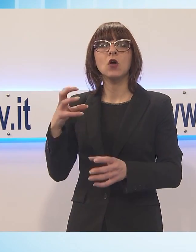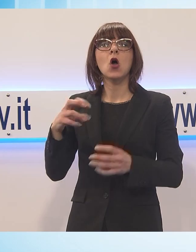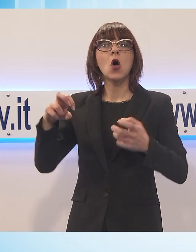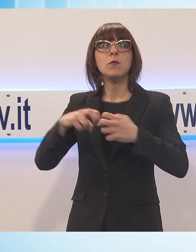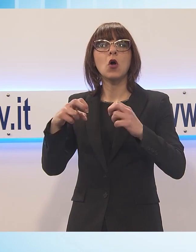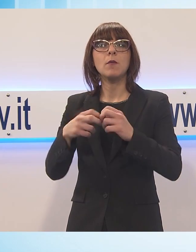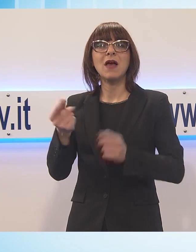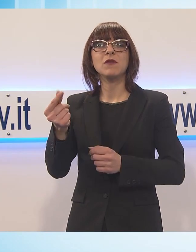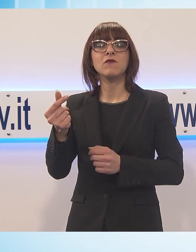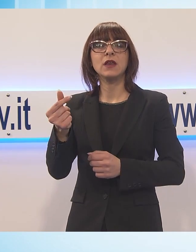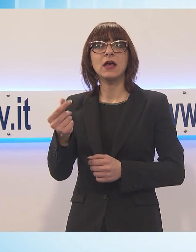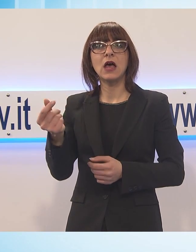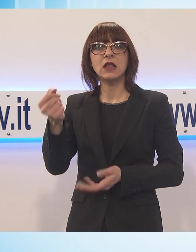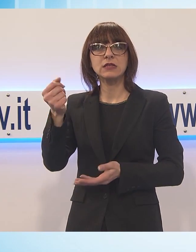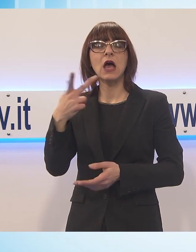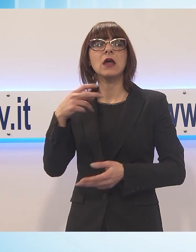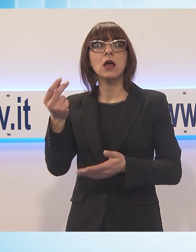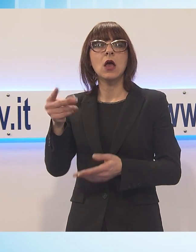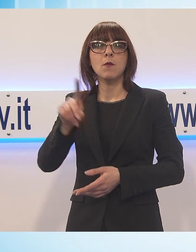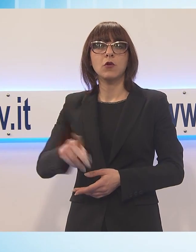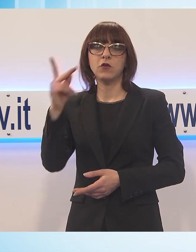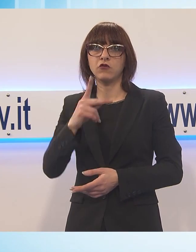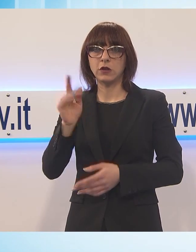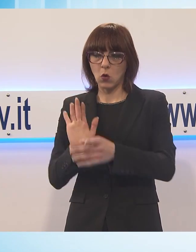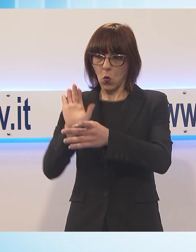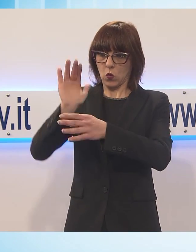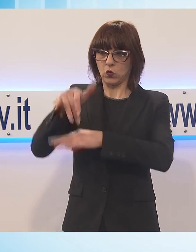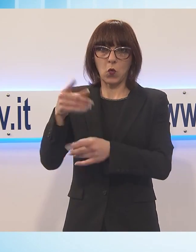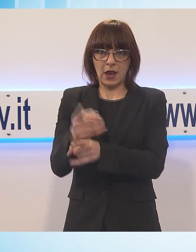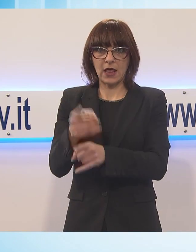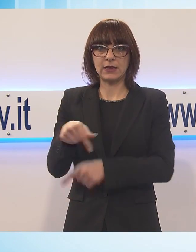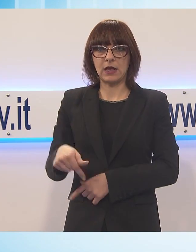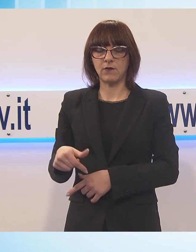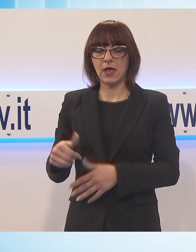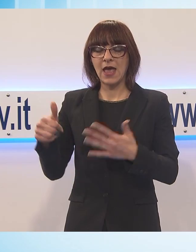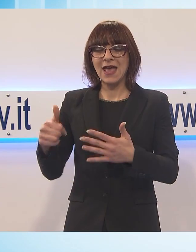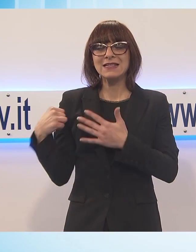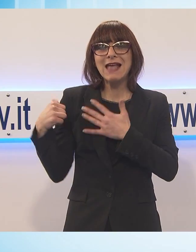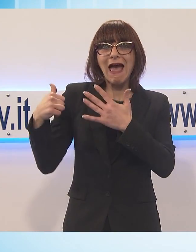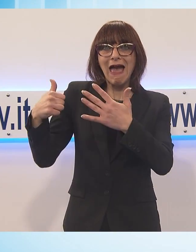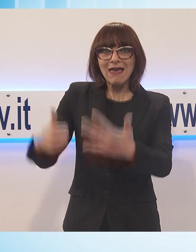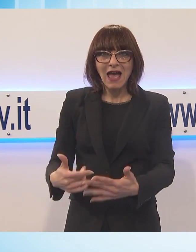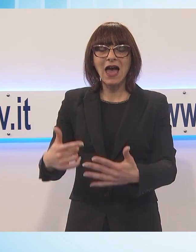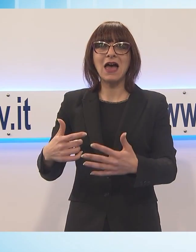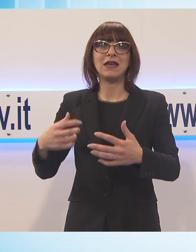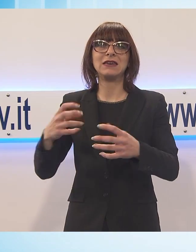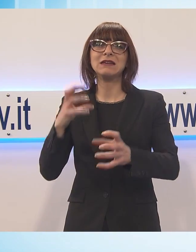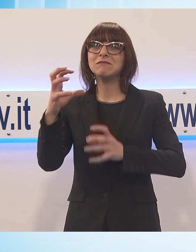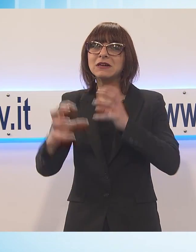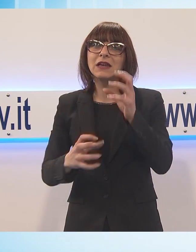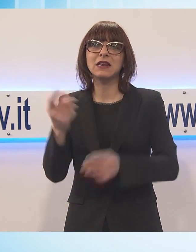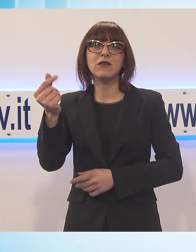per la provincia di Lucca. Sono sei anni a questo punto che è in una situazione di criticità finanziaria. il